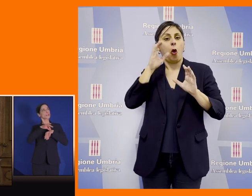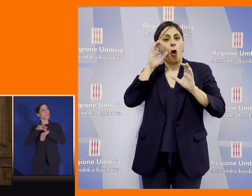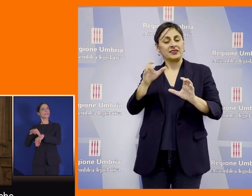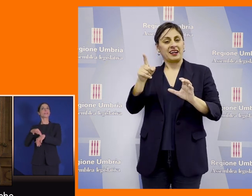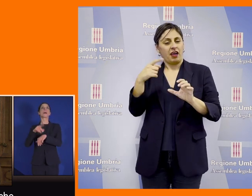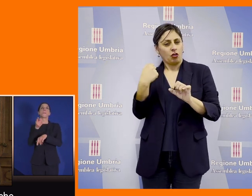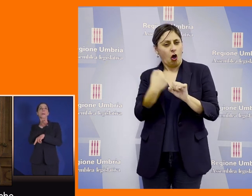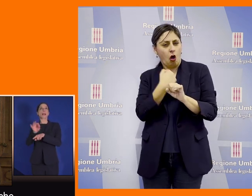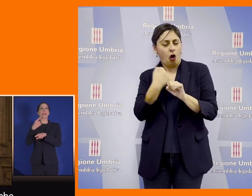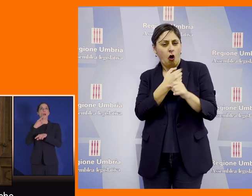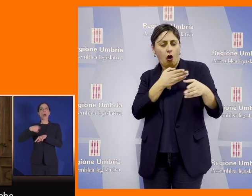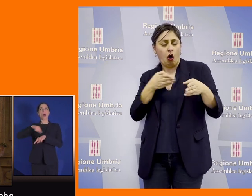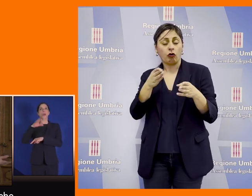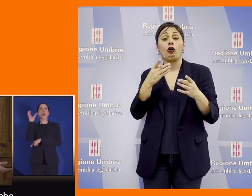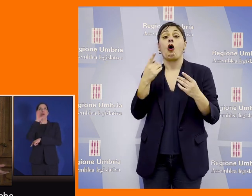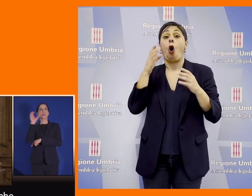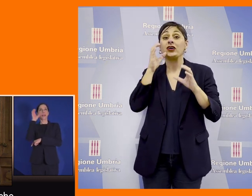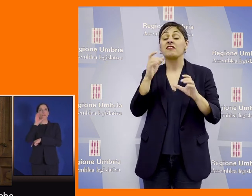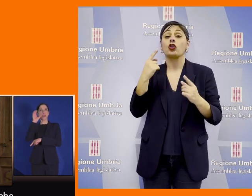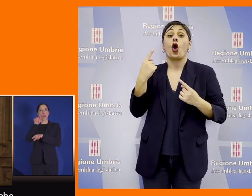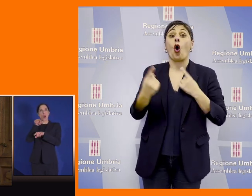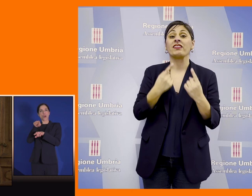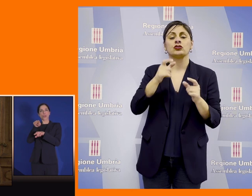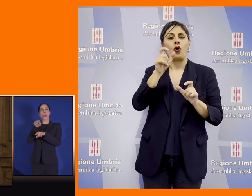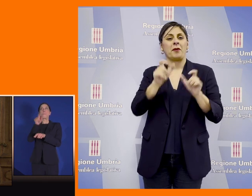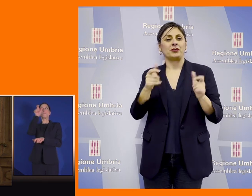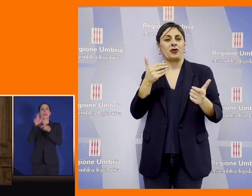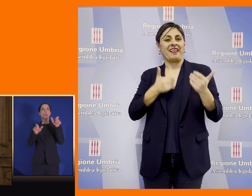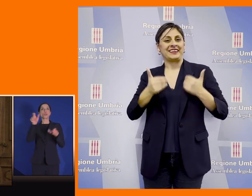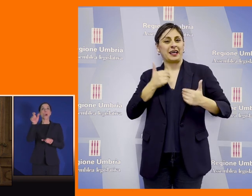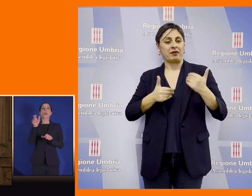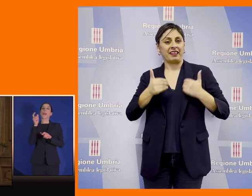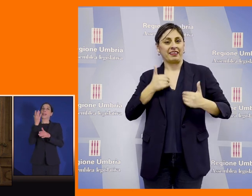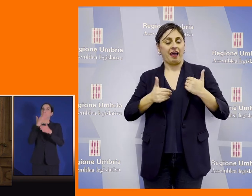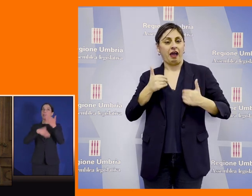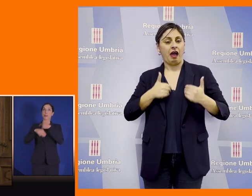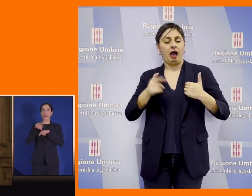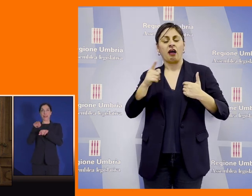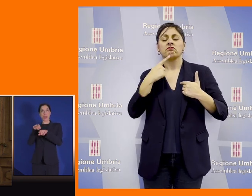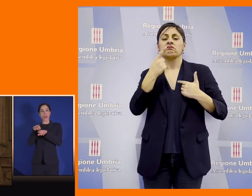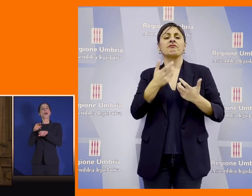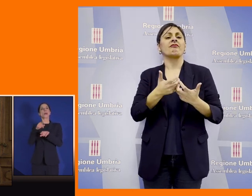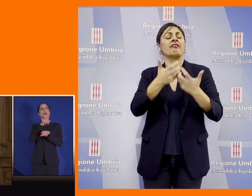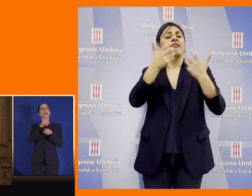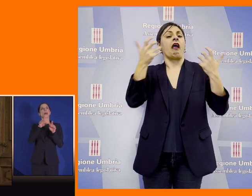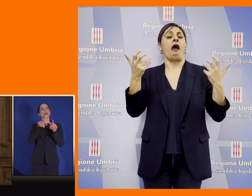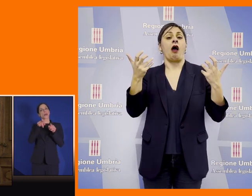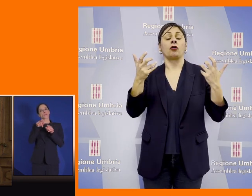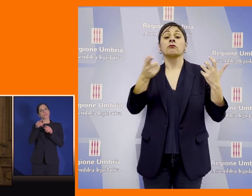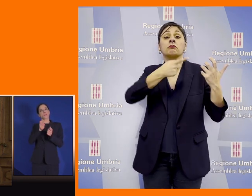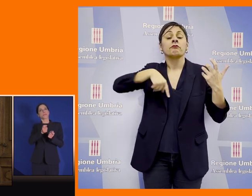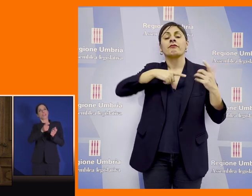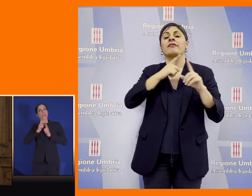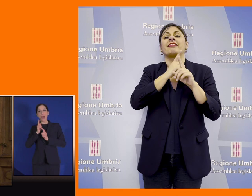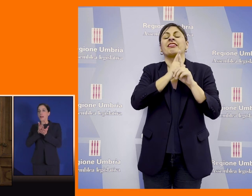'osservatorio sulla condizione delle persone con disabilità definisce e su cui